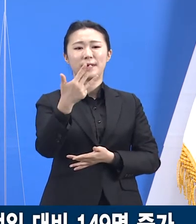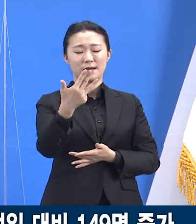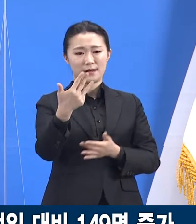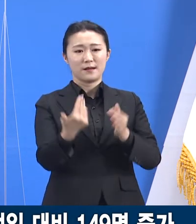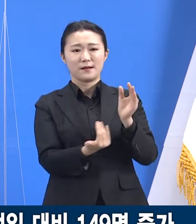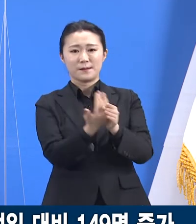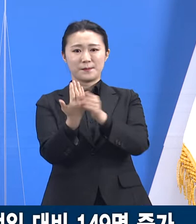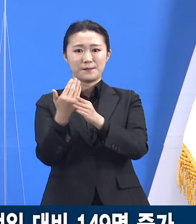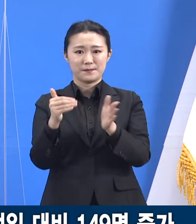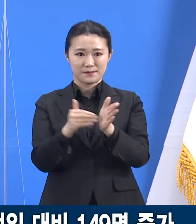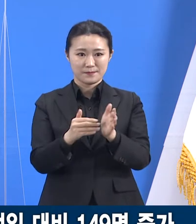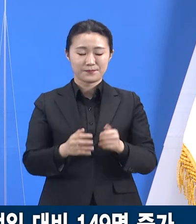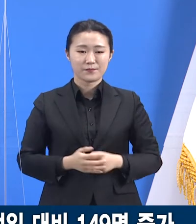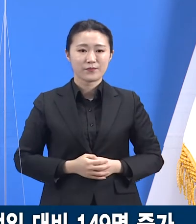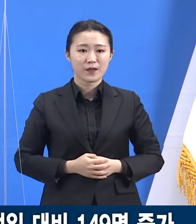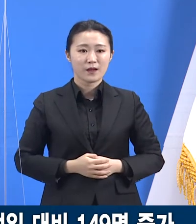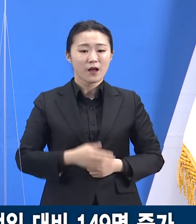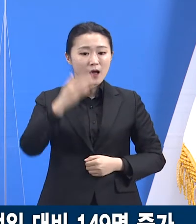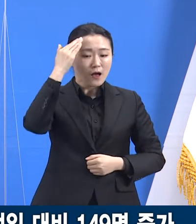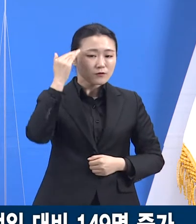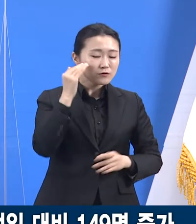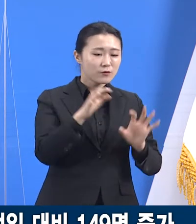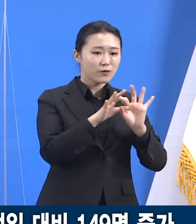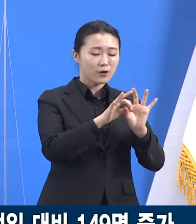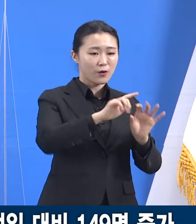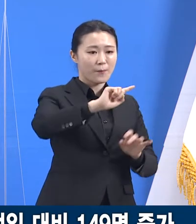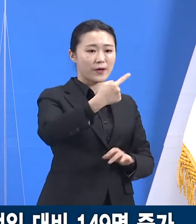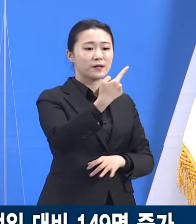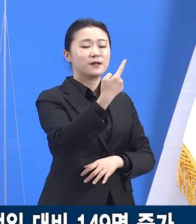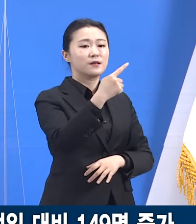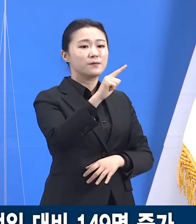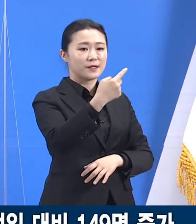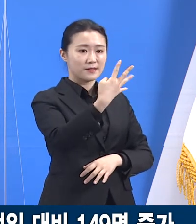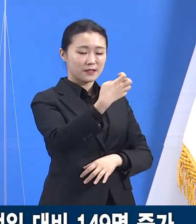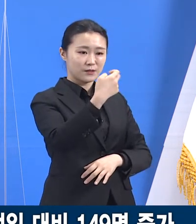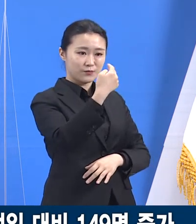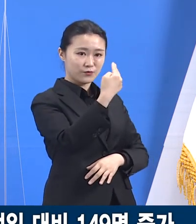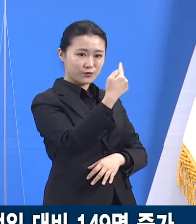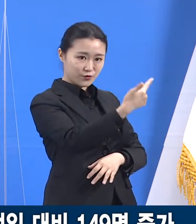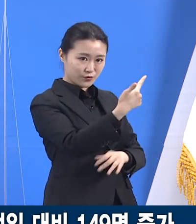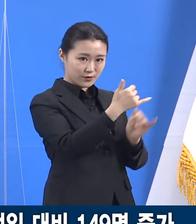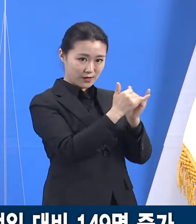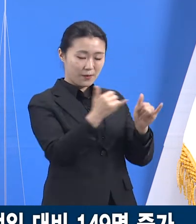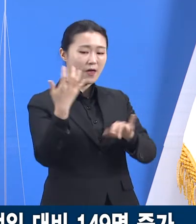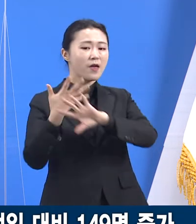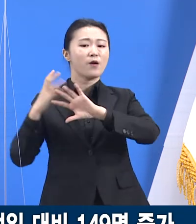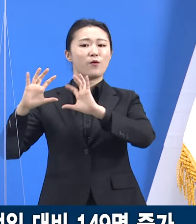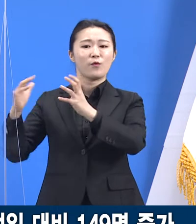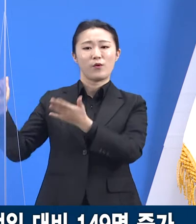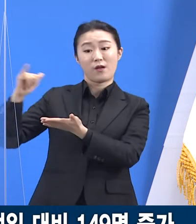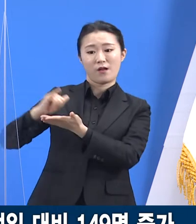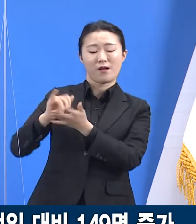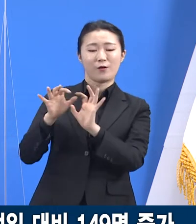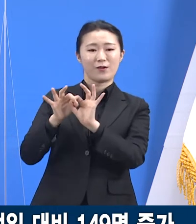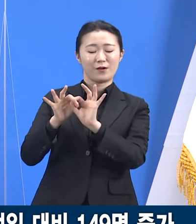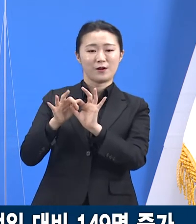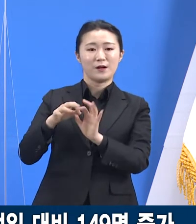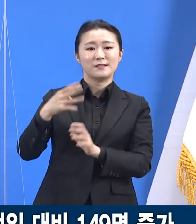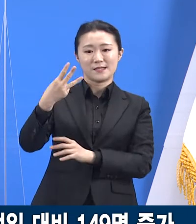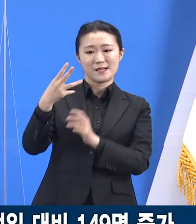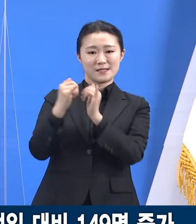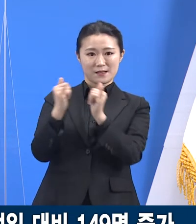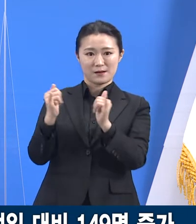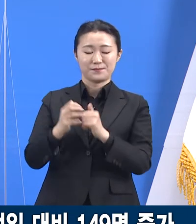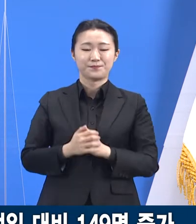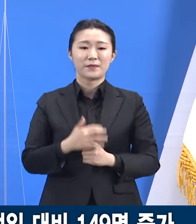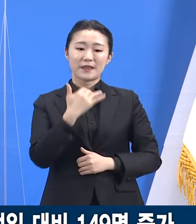국내 발생이 146명이며 해외 유입 관련 사례가 3명입니다. 신규 확진자 중 60세